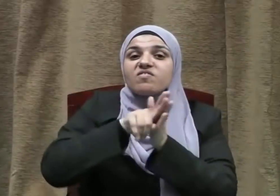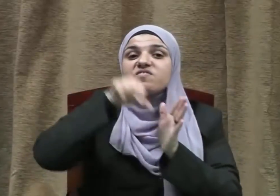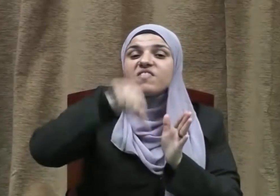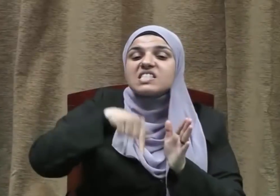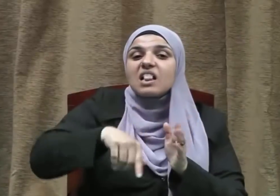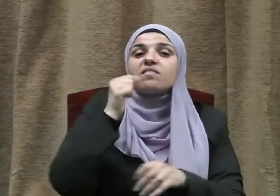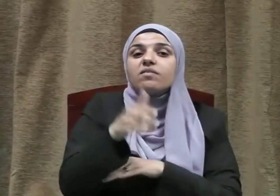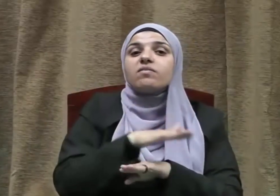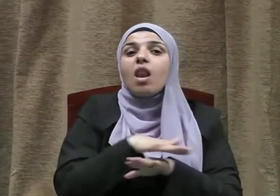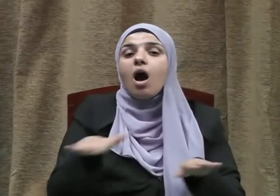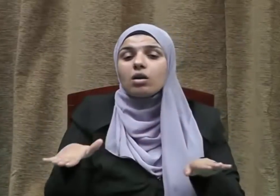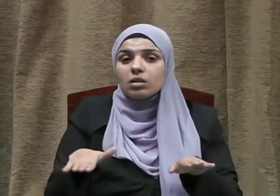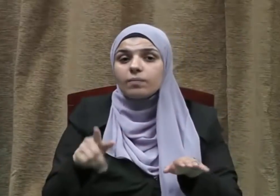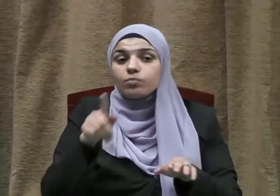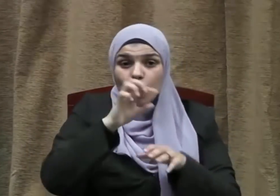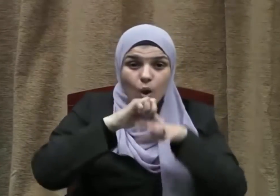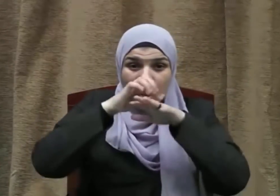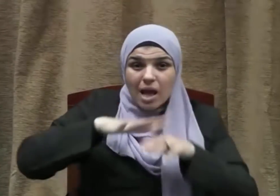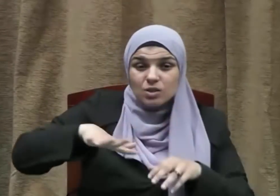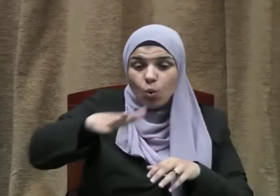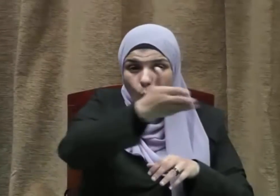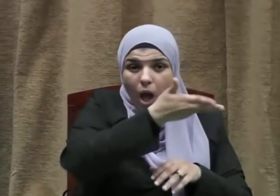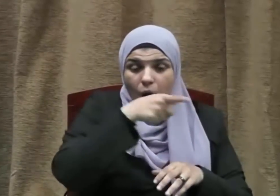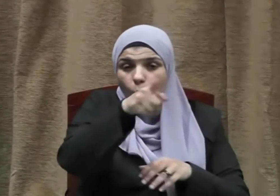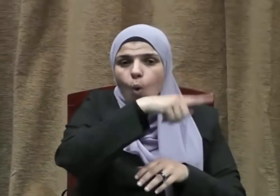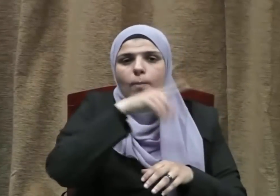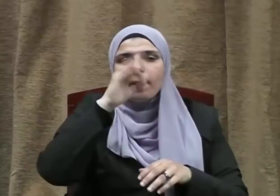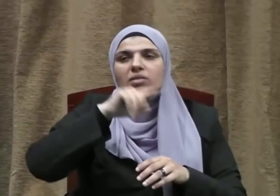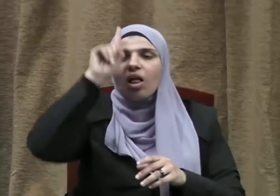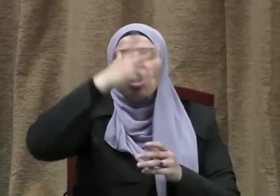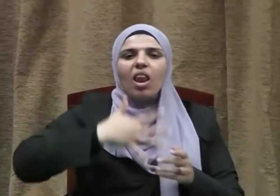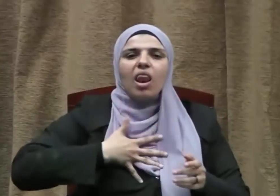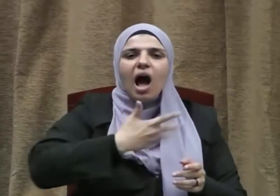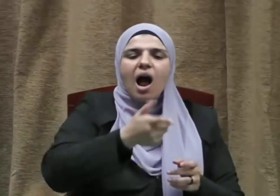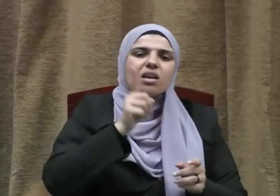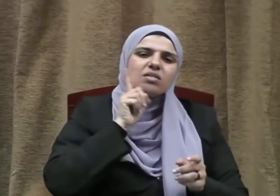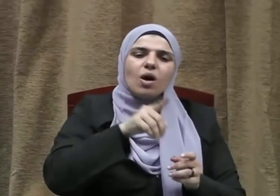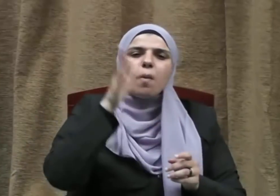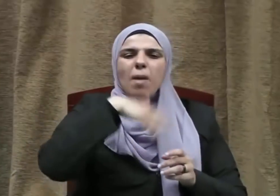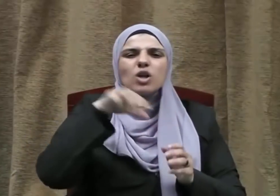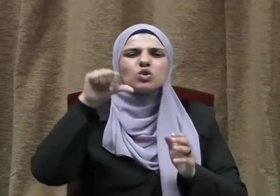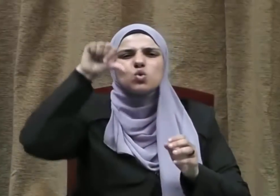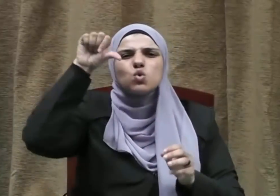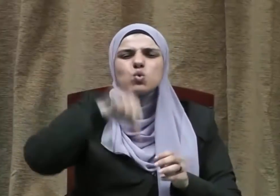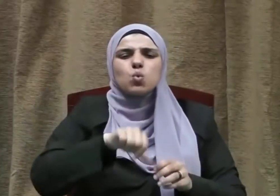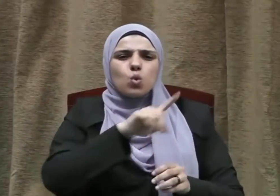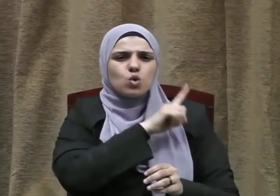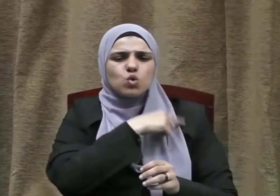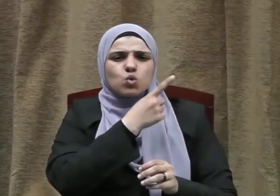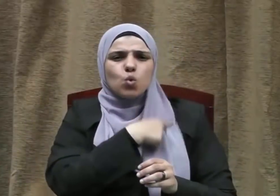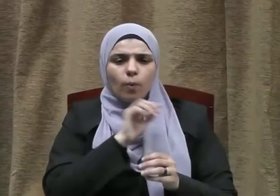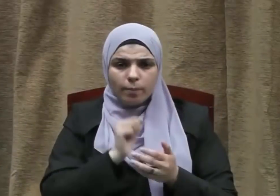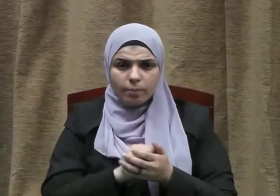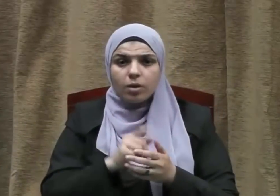يوصل ويفسدون في الأرض أولئك لهم اللعنة ولهم سوء الدار